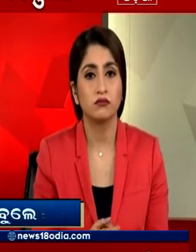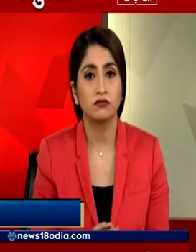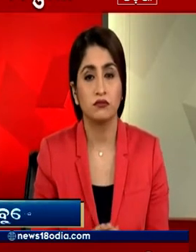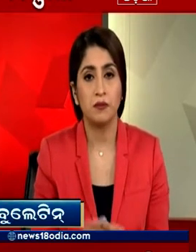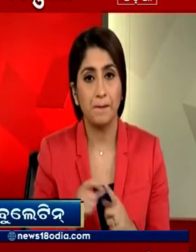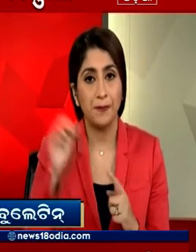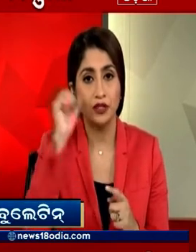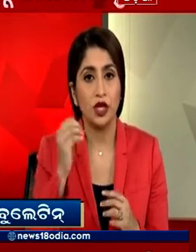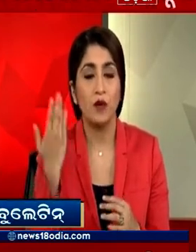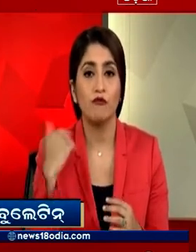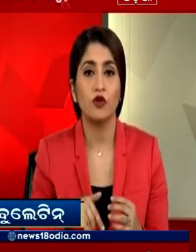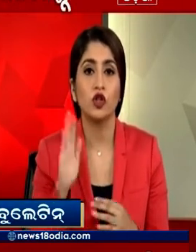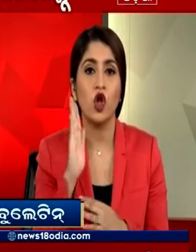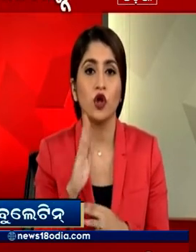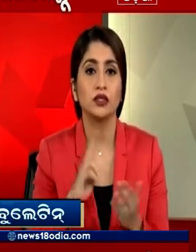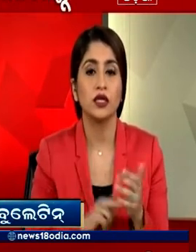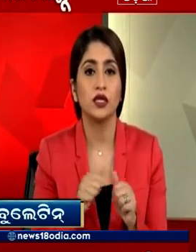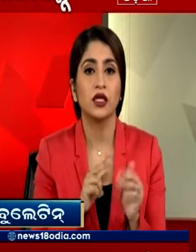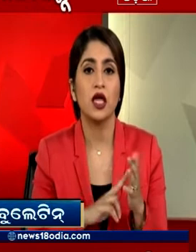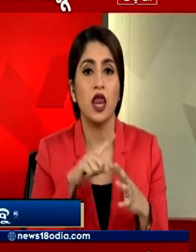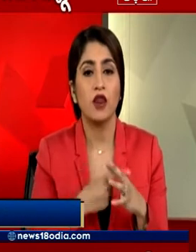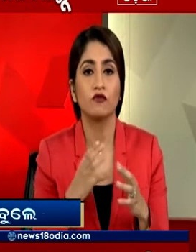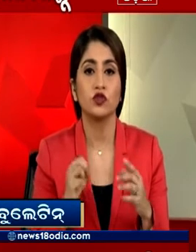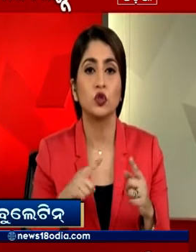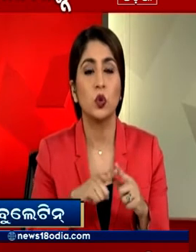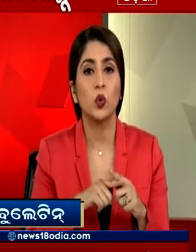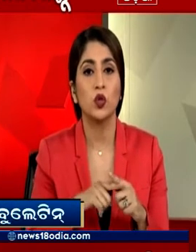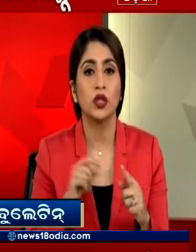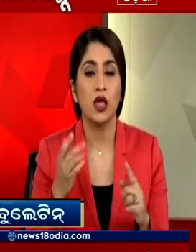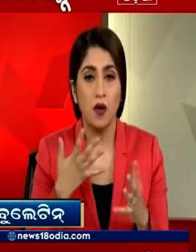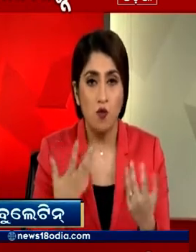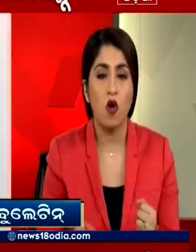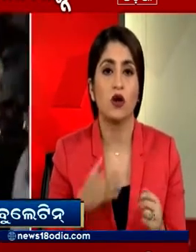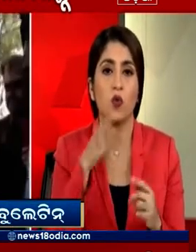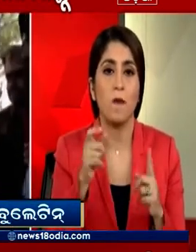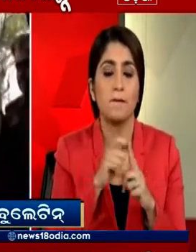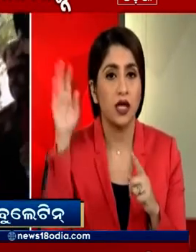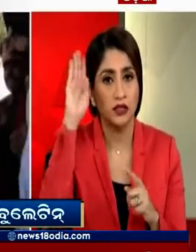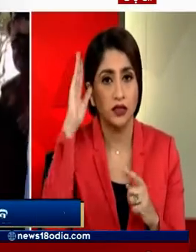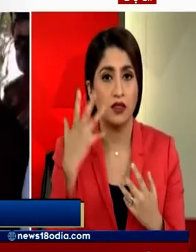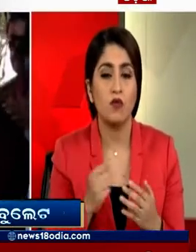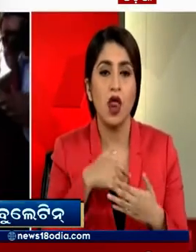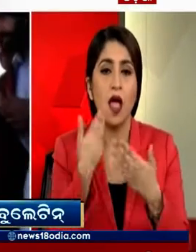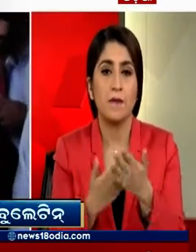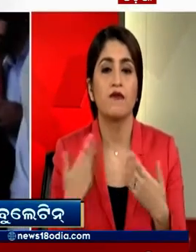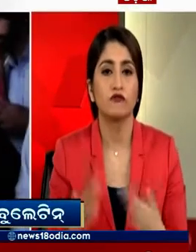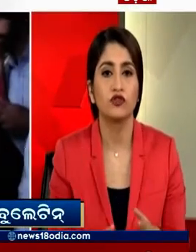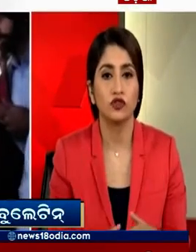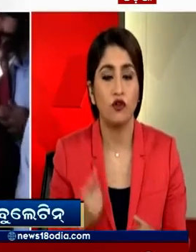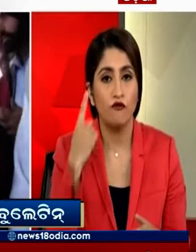पंजाब के पूर्व मंतरी और कॉंग Press के नेता नवजोद सिंग सिद्धू ने पाकिस्तान जाने के लिए आवेधन दिया है करतारपूर